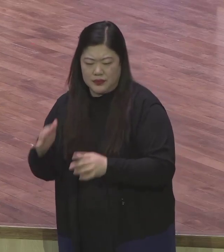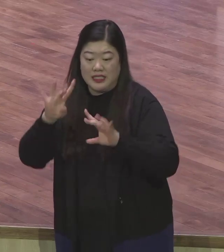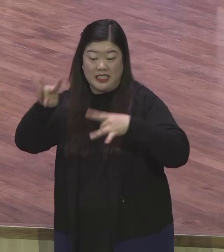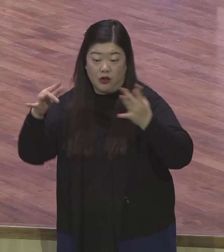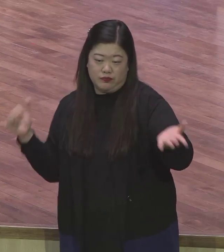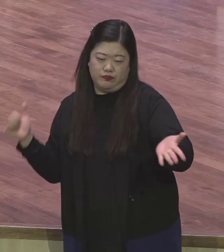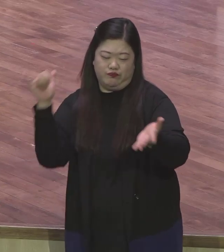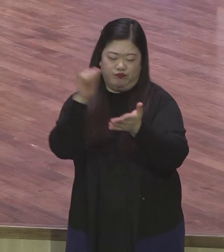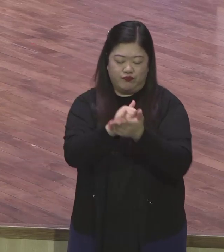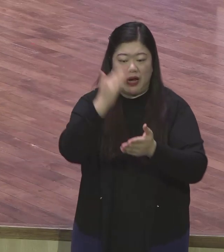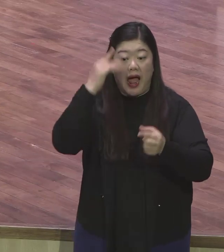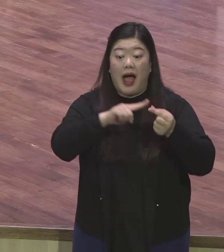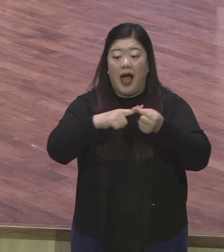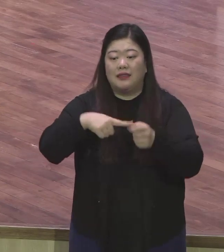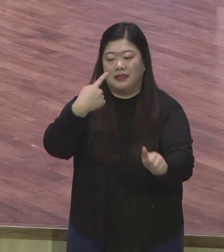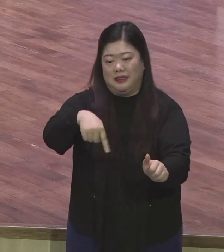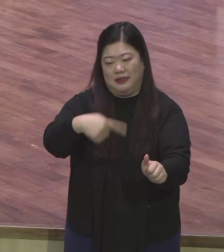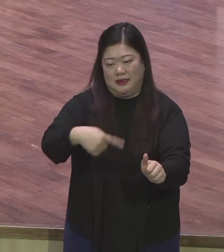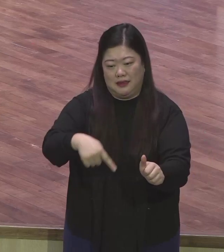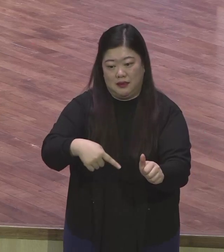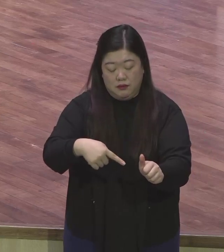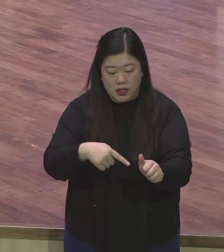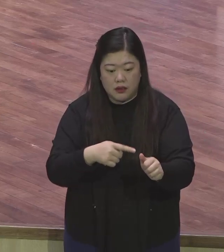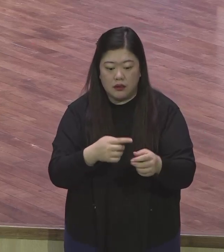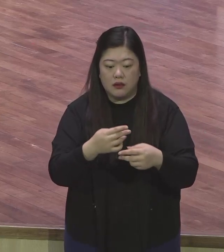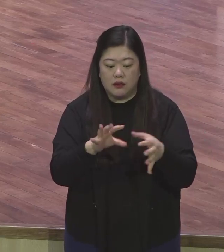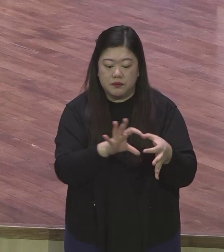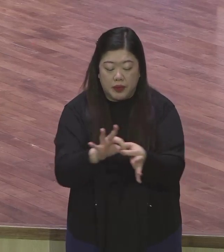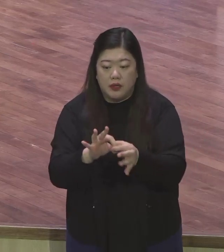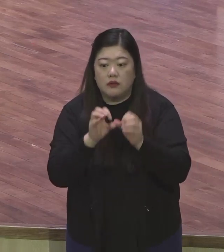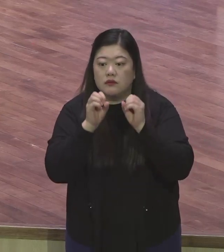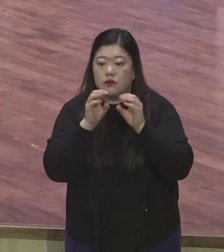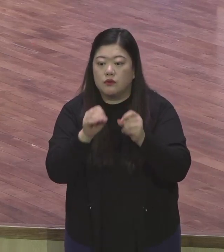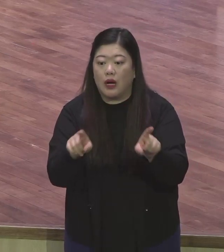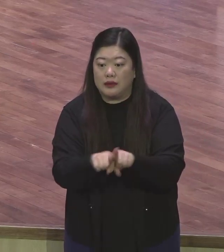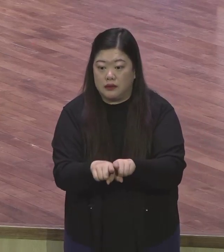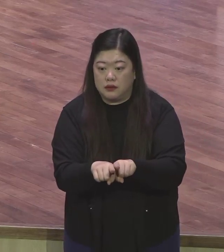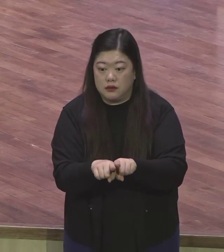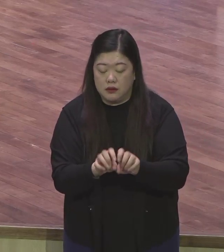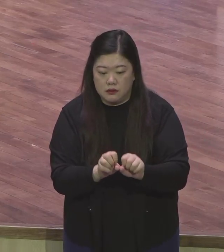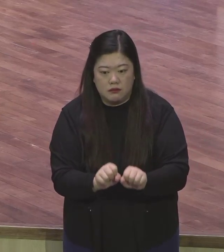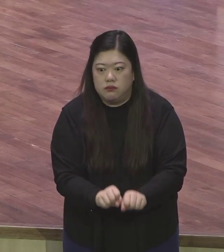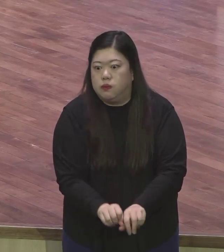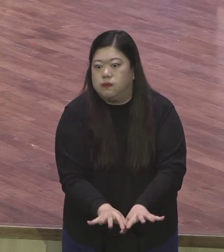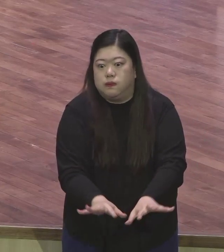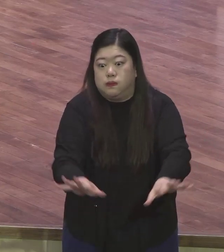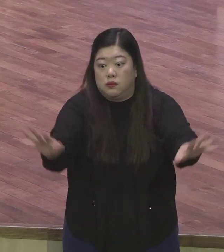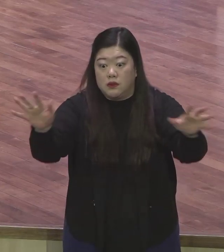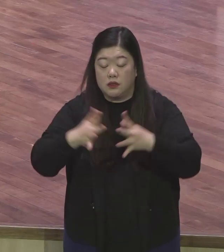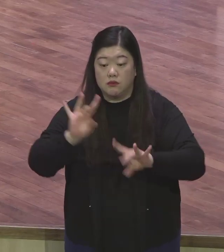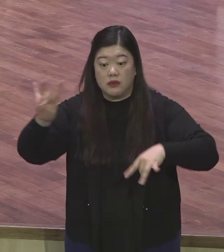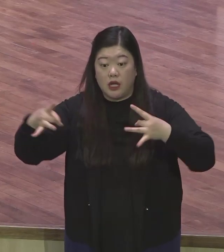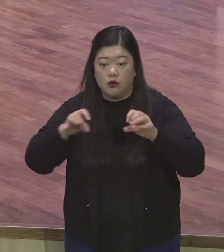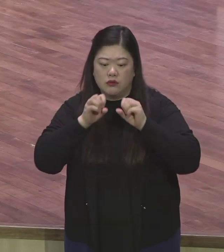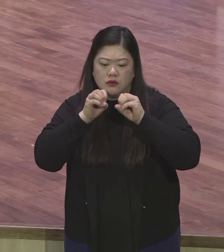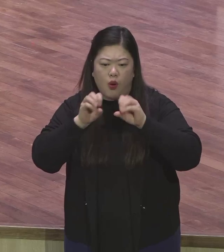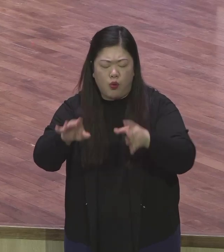다섯 가지 기초 다락방 팀사역 미션음 전문계 지휘회가 태국 지역에 세워지게 하여 조합사사